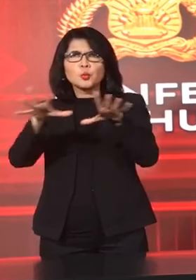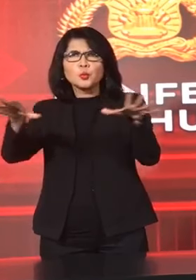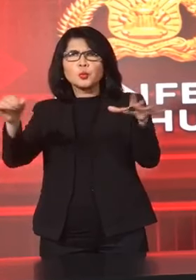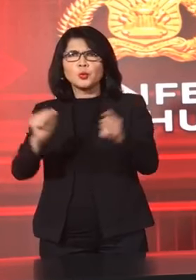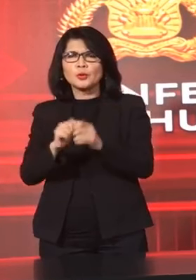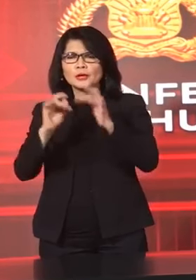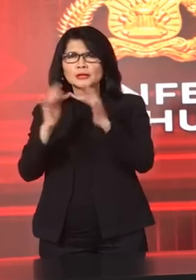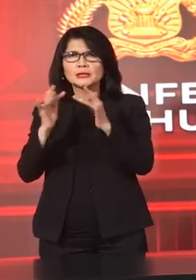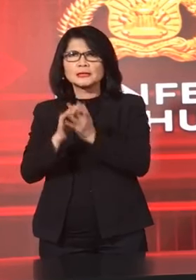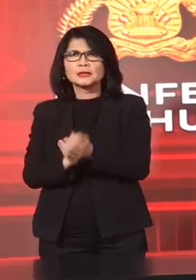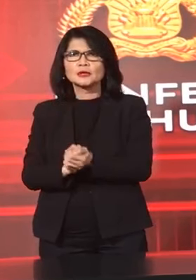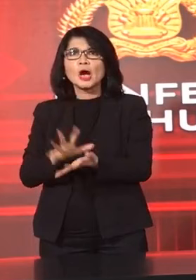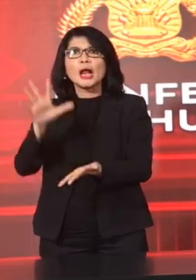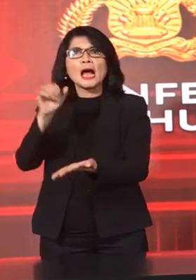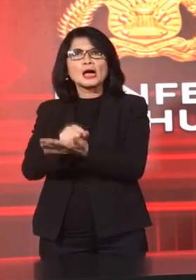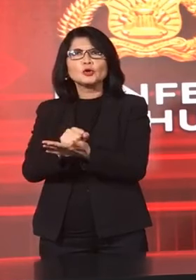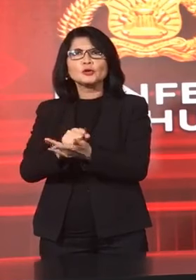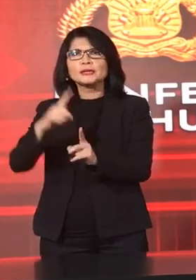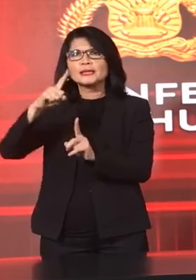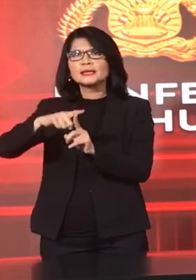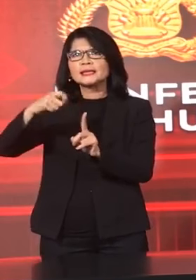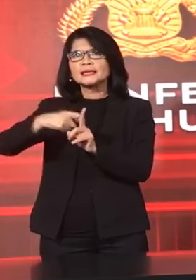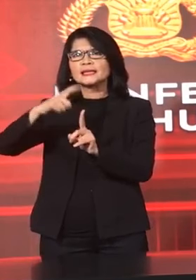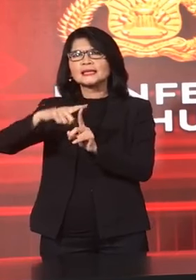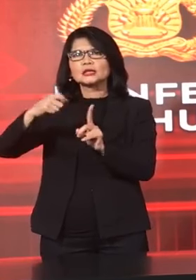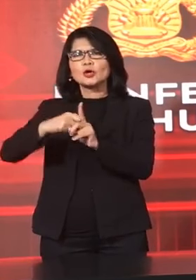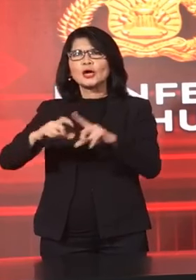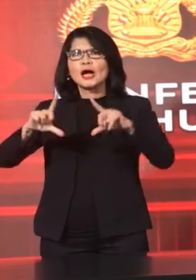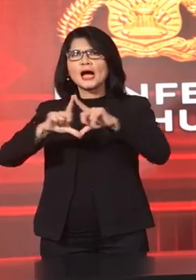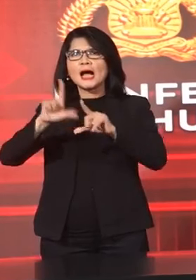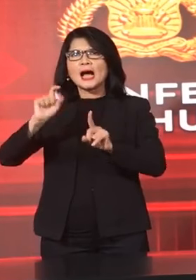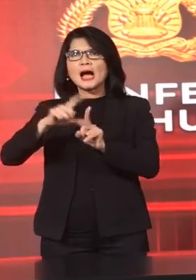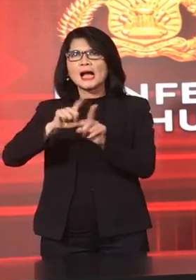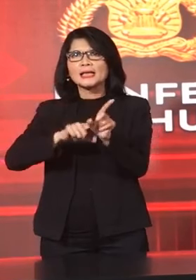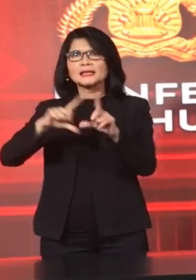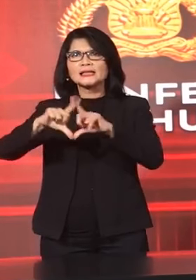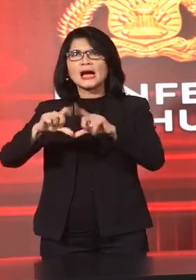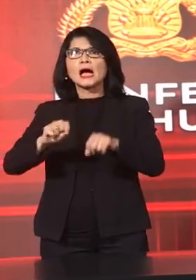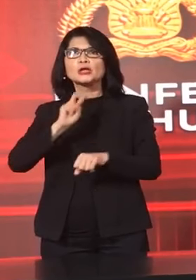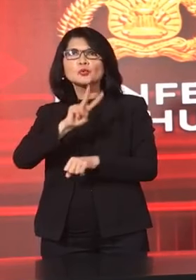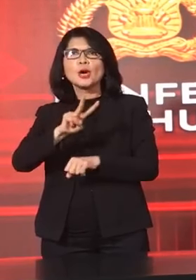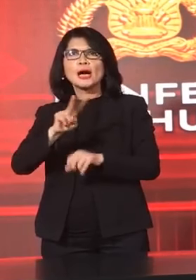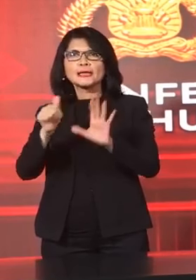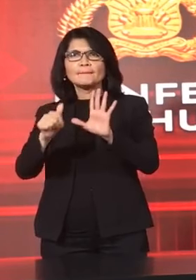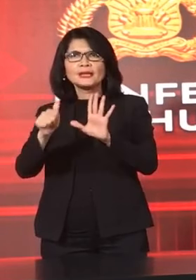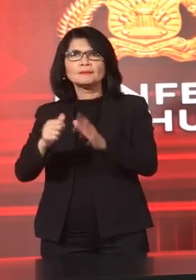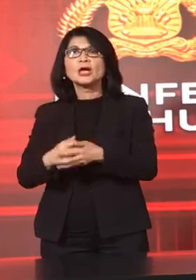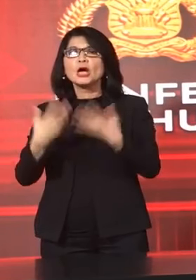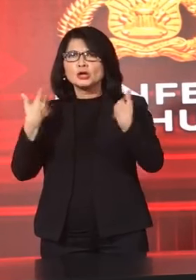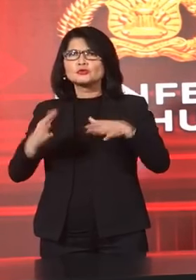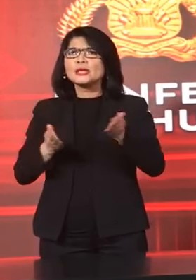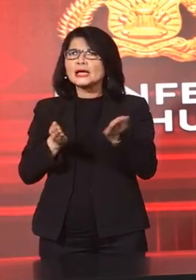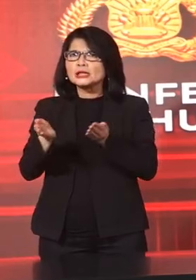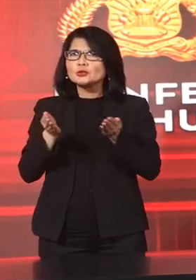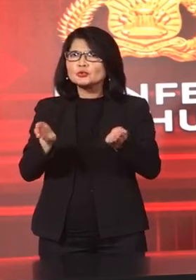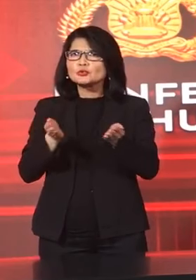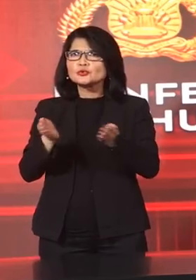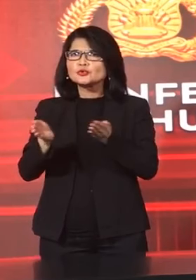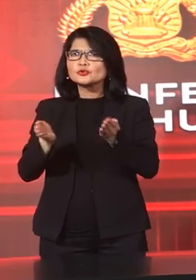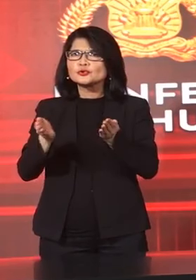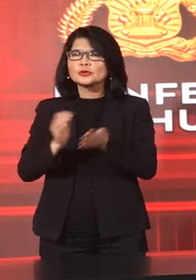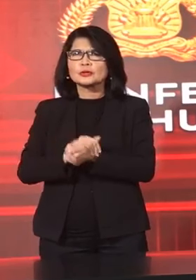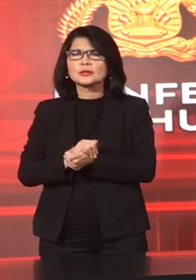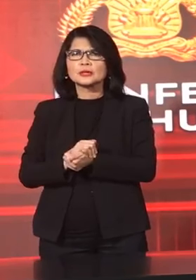Akun TikTok Aldia 266 Telah Ditangani Dan